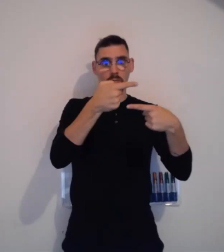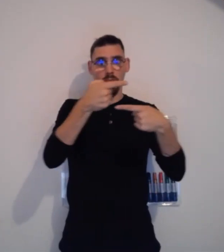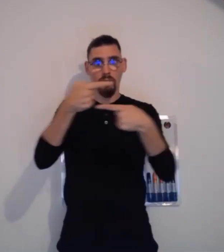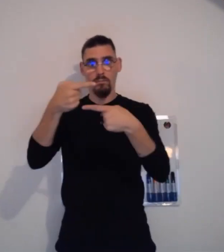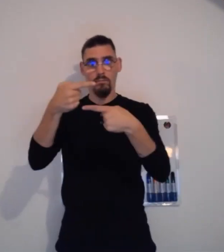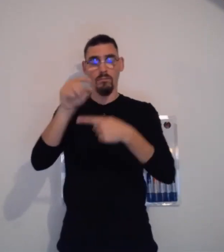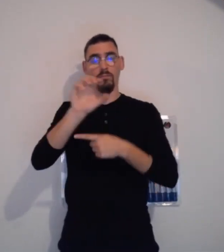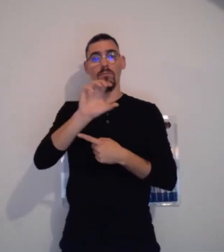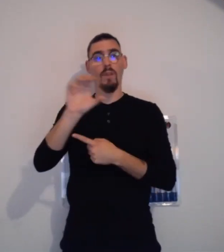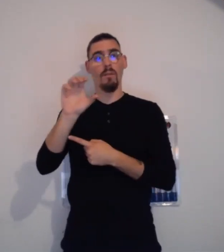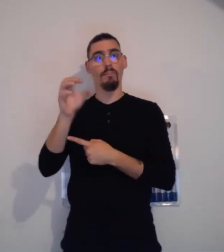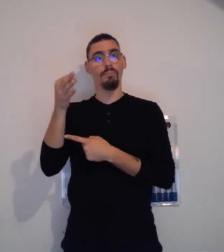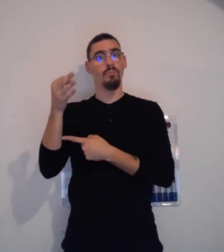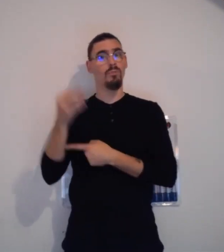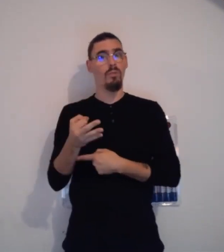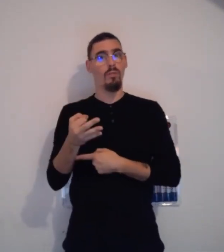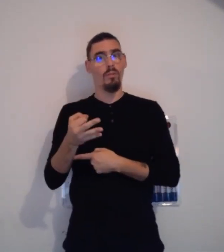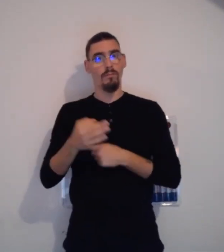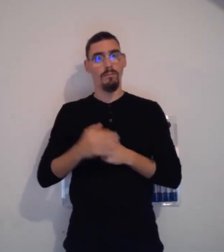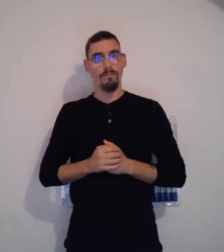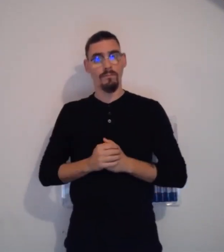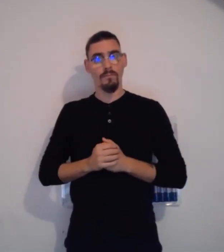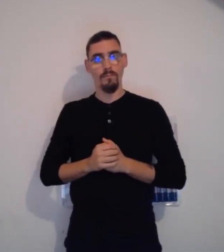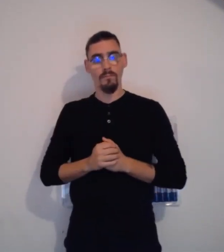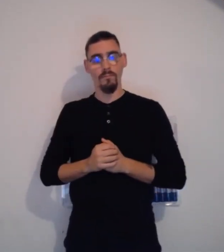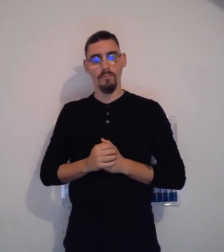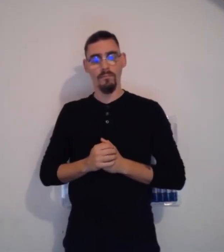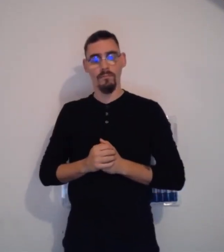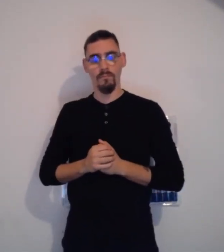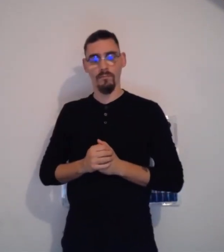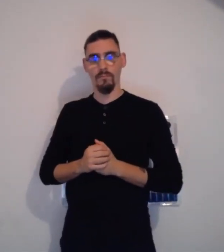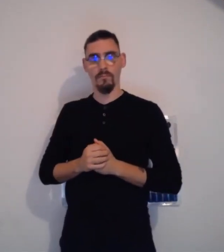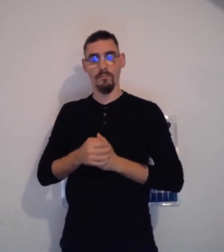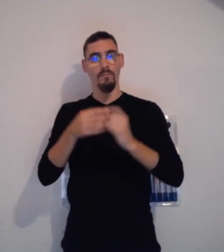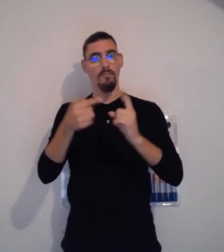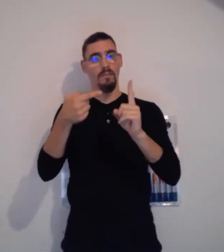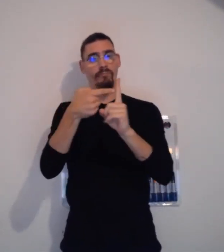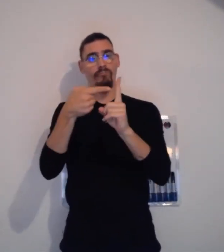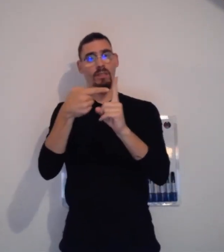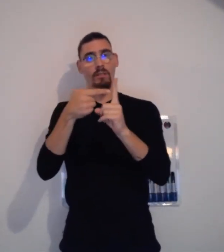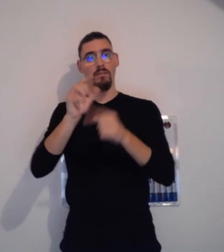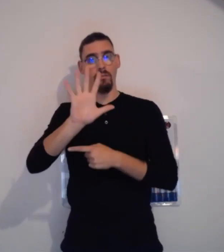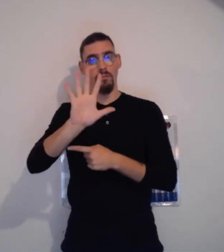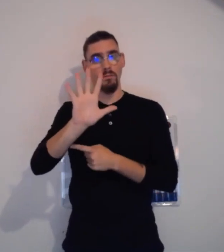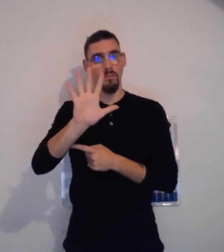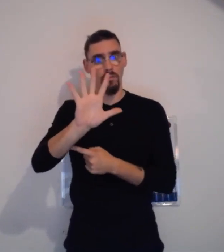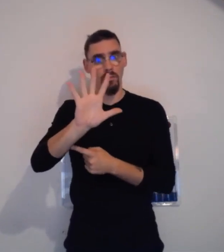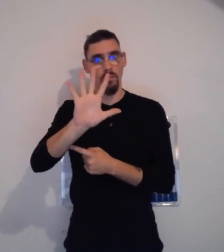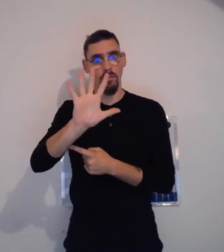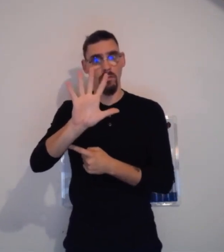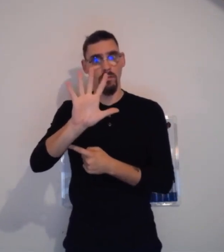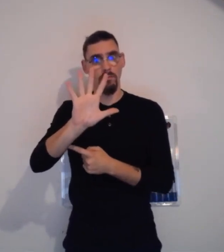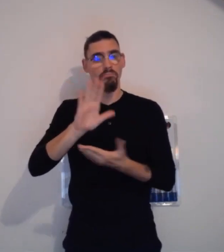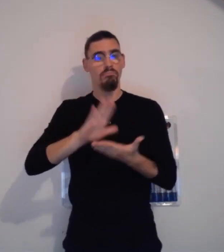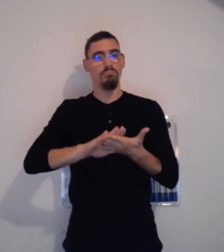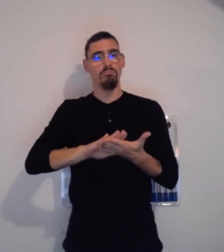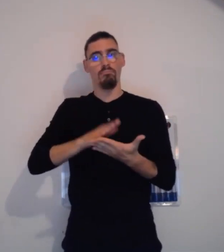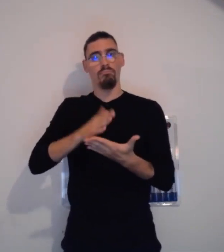Vous avez cinq sens, qui correspond à 100% en totalité. Si on divise ces